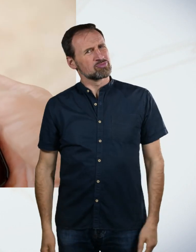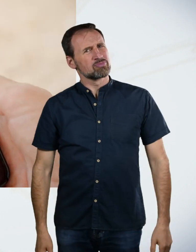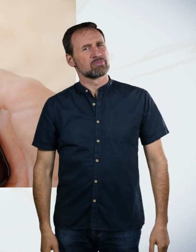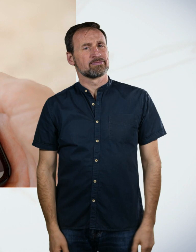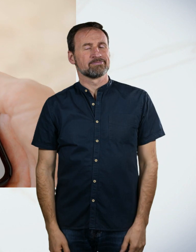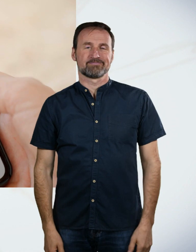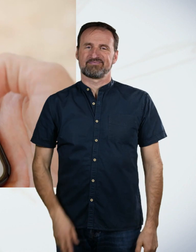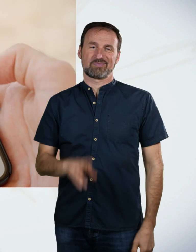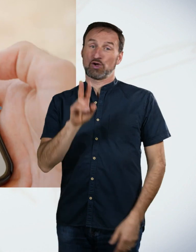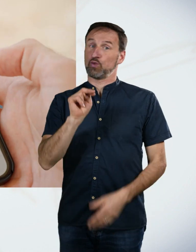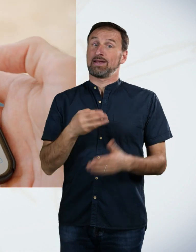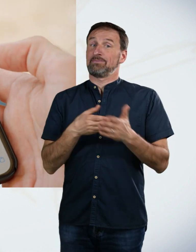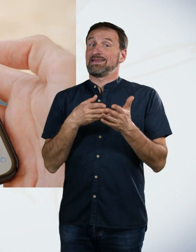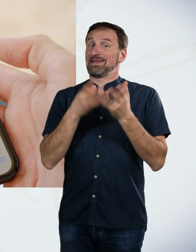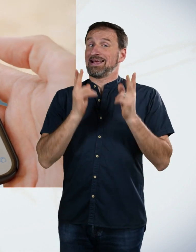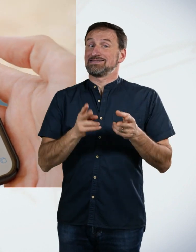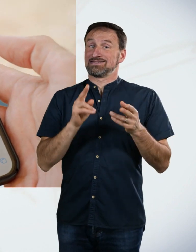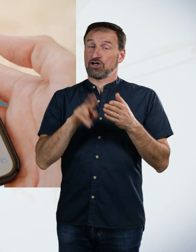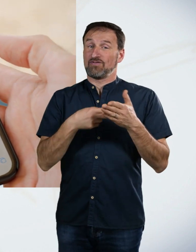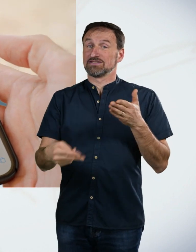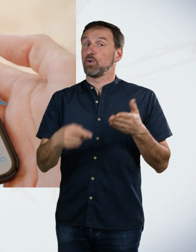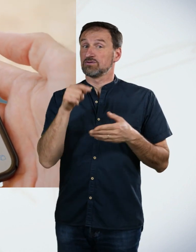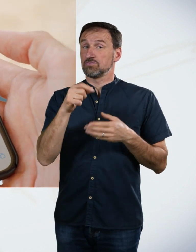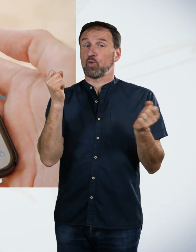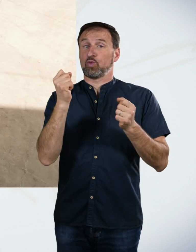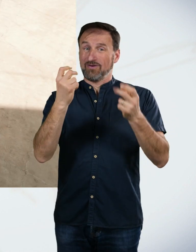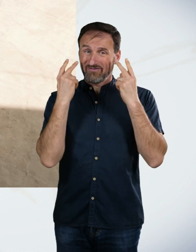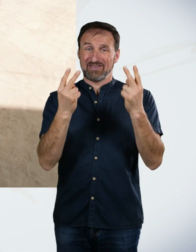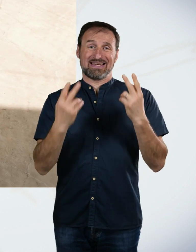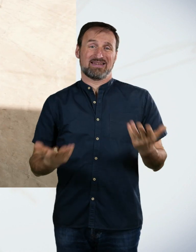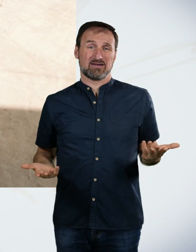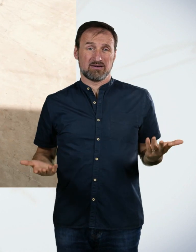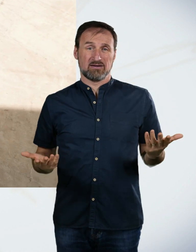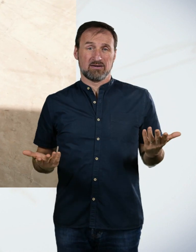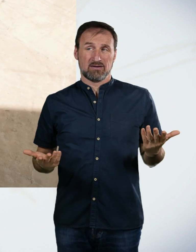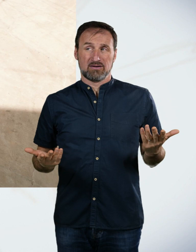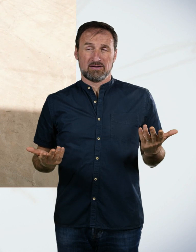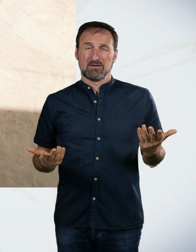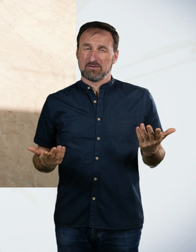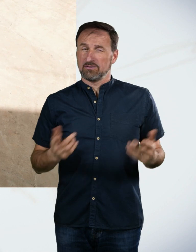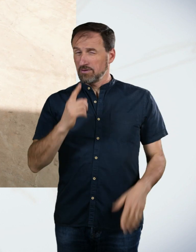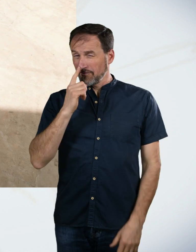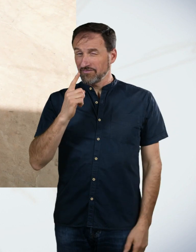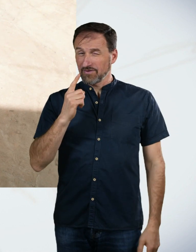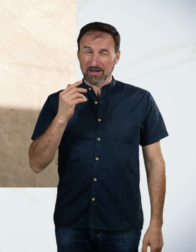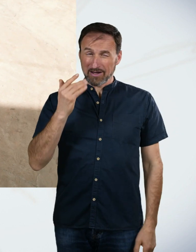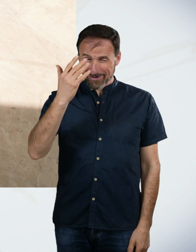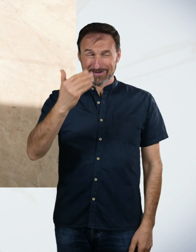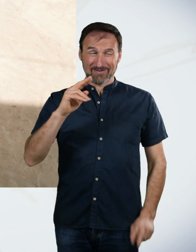Die UN-Behindertenrechtskonvention ist eine wirklich wichtige Sache. Und wenn ich nochmal wieder fit bin, was